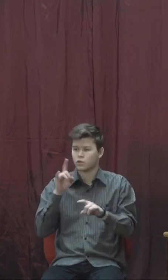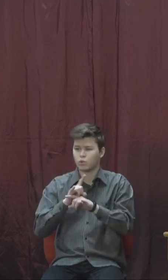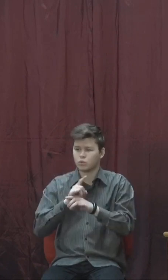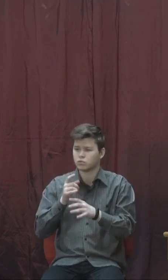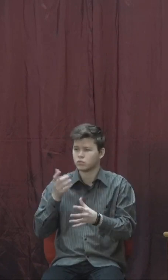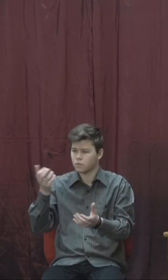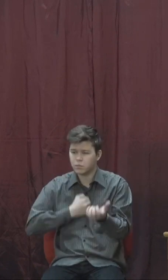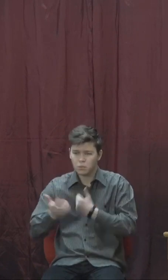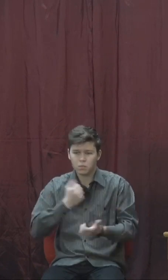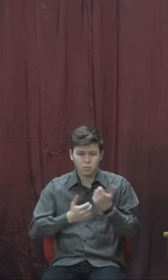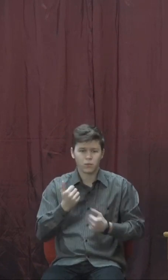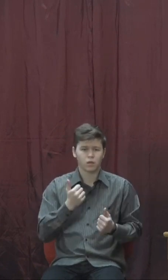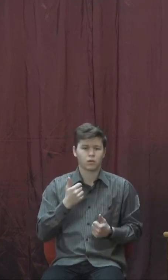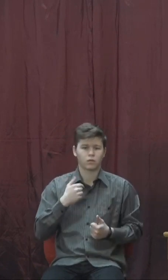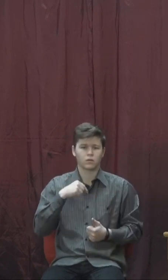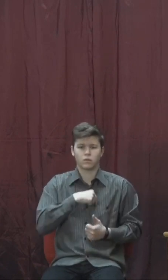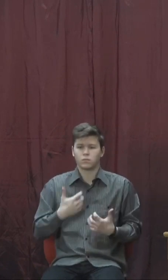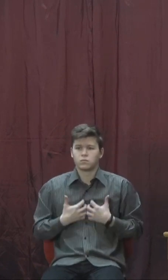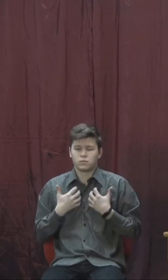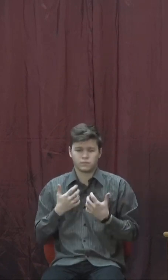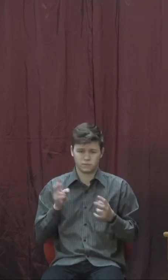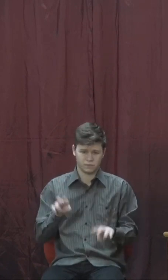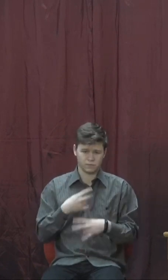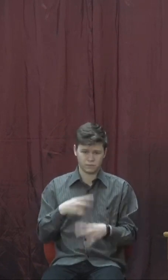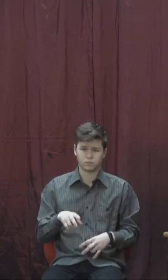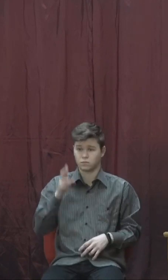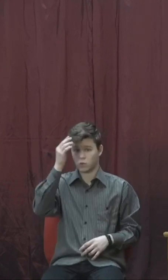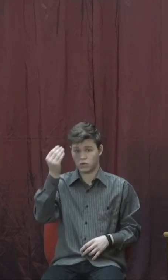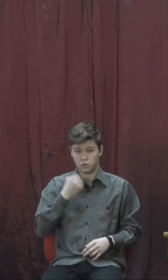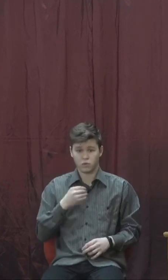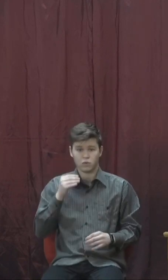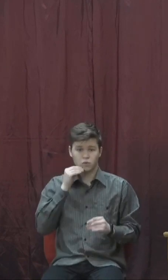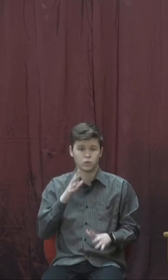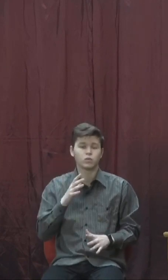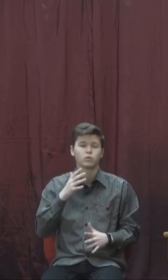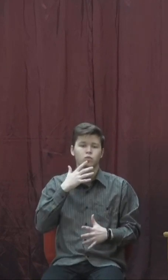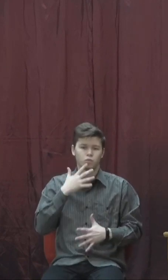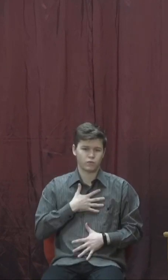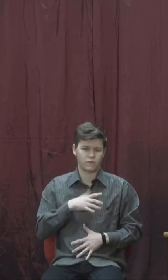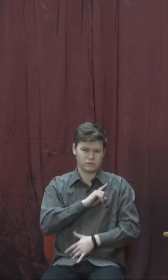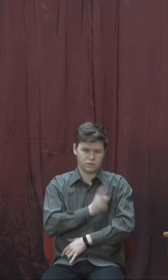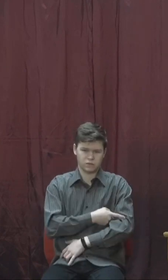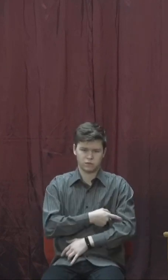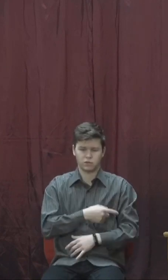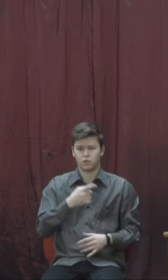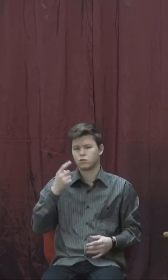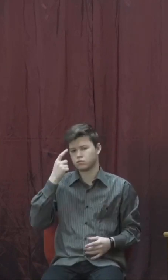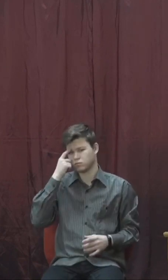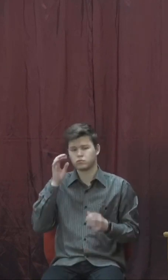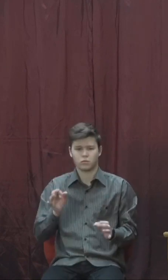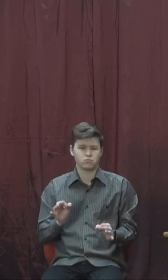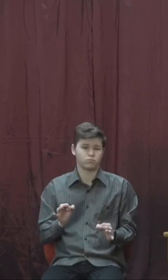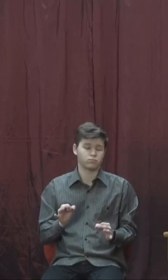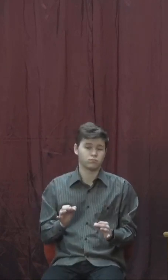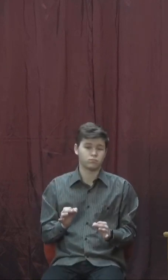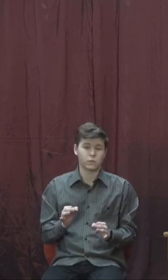не пускали паніку в свої серця, тому що Бог не дав нам духа страху, але сили, любові і здорового розуму.